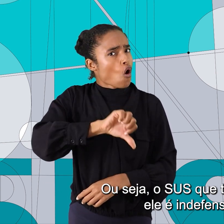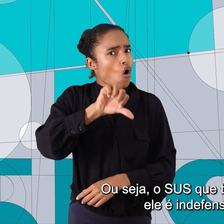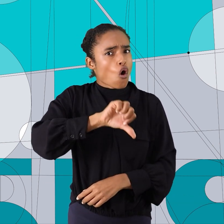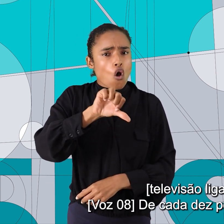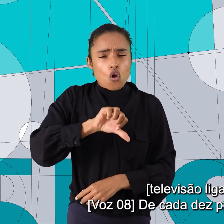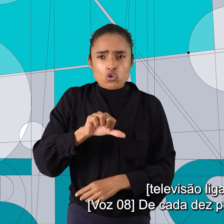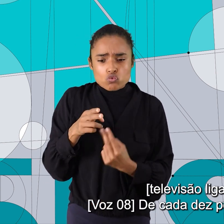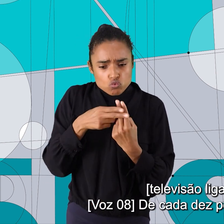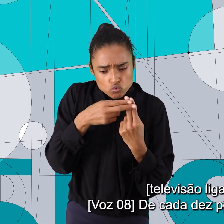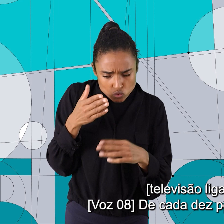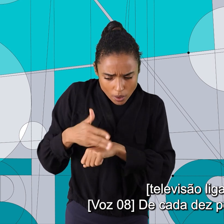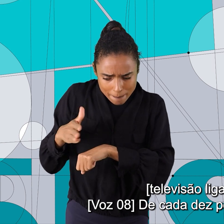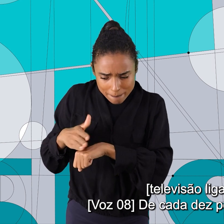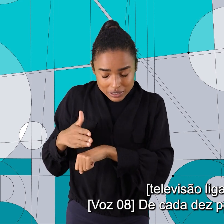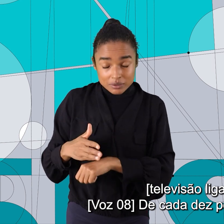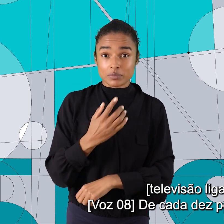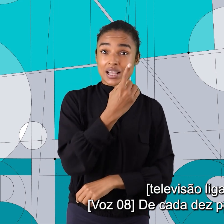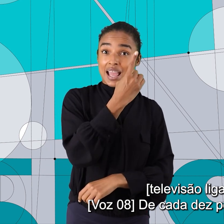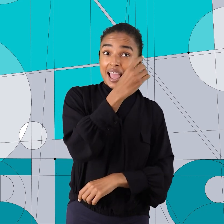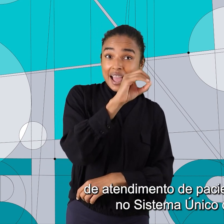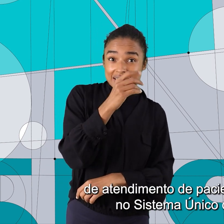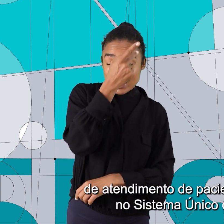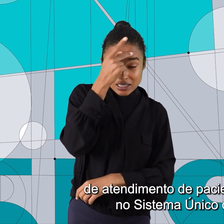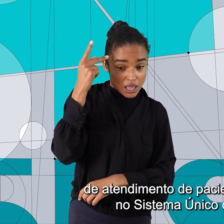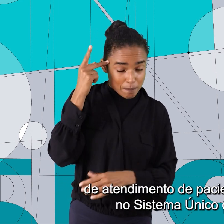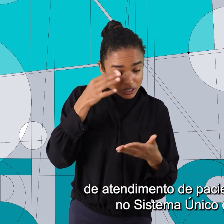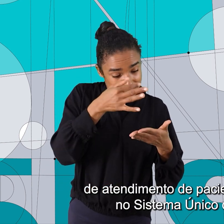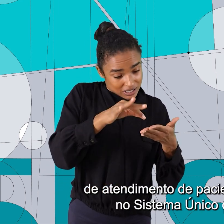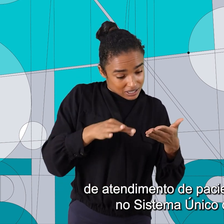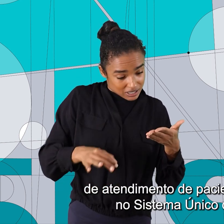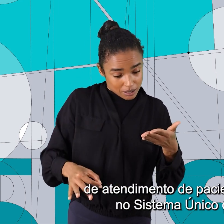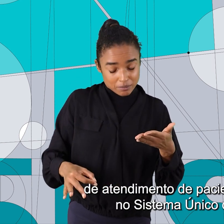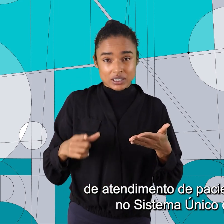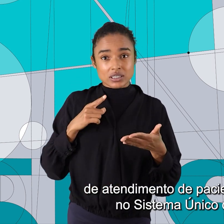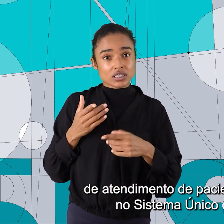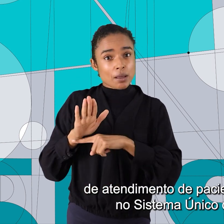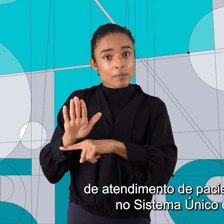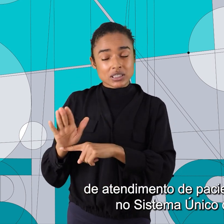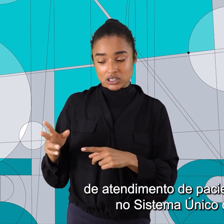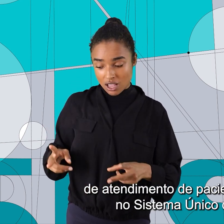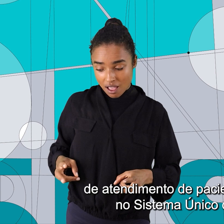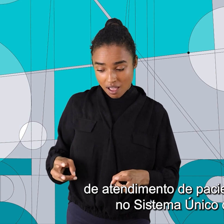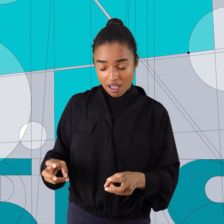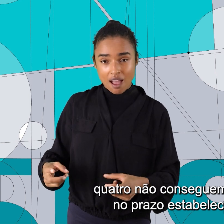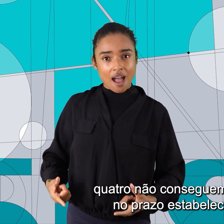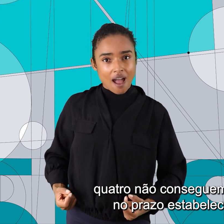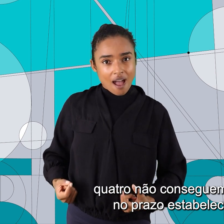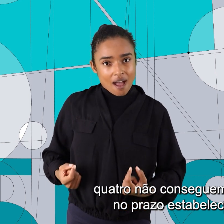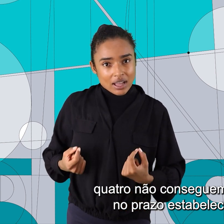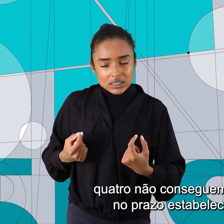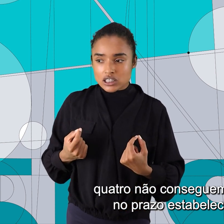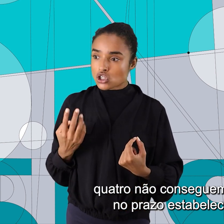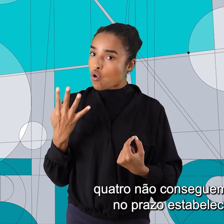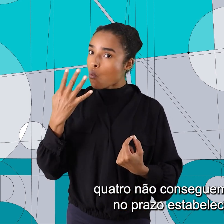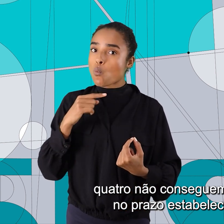indefensável. De cada 10 pessoas na lista de atendimento de pacientes de câncer no Sistema Único de Saúde, quatro